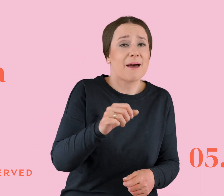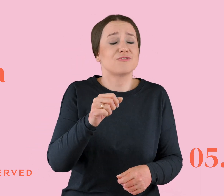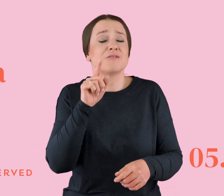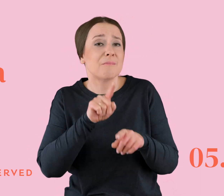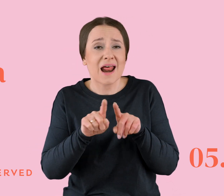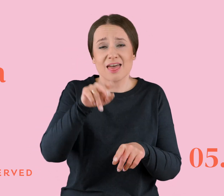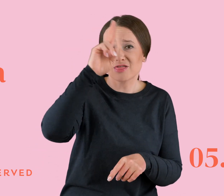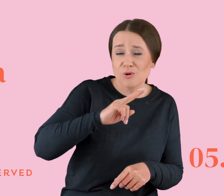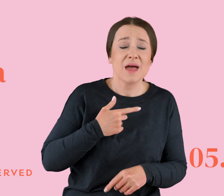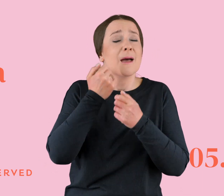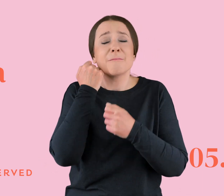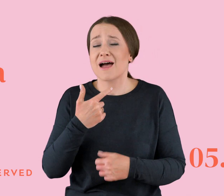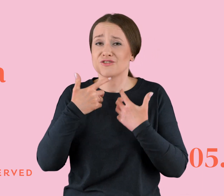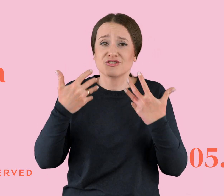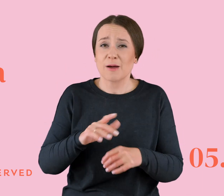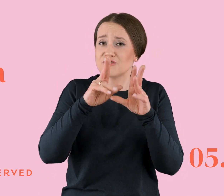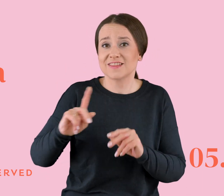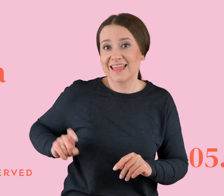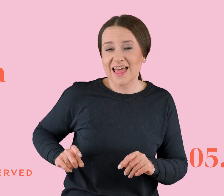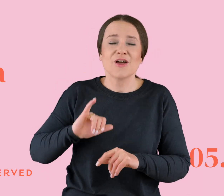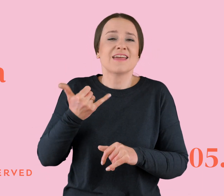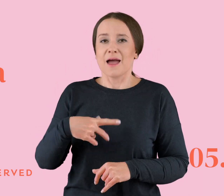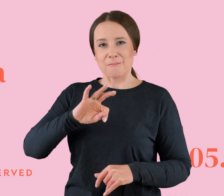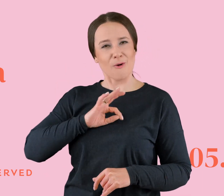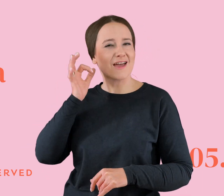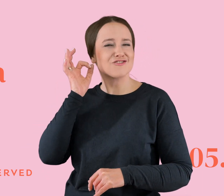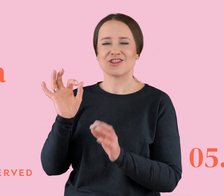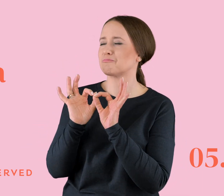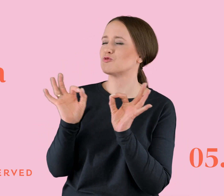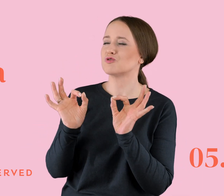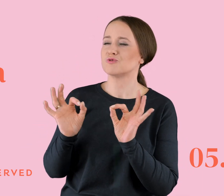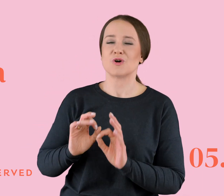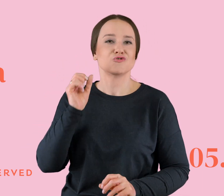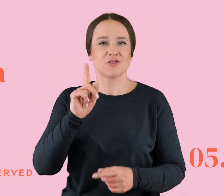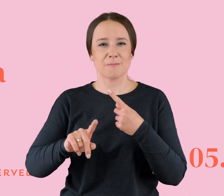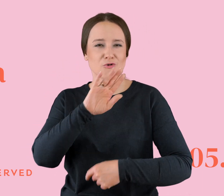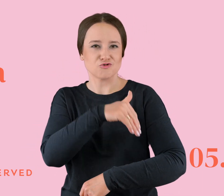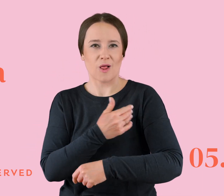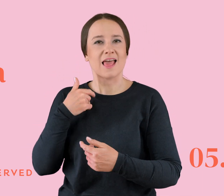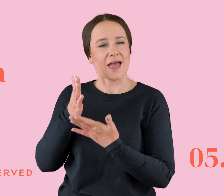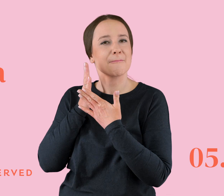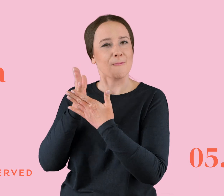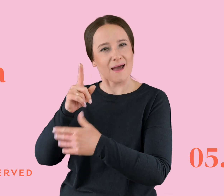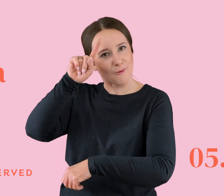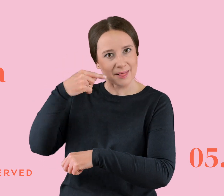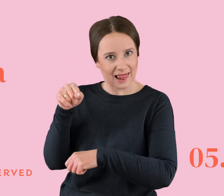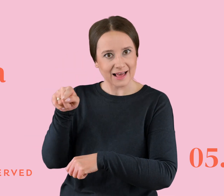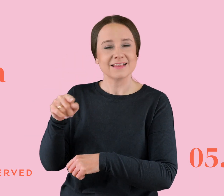żeby wszyscy mi zazdrościli, jaką to mam super dziewczynę i jak idealny jest nasz związek. Codziennie po szkole się z nią widziałem i pomagałem jej w lekcjach, a potem odwoziłem do